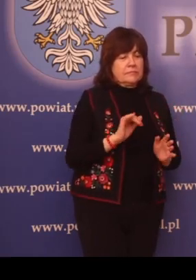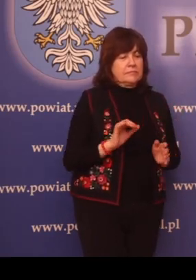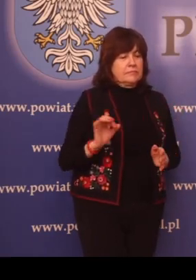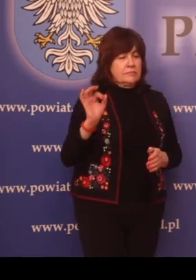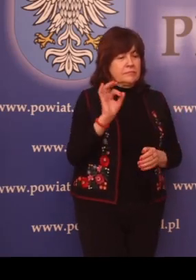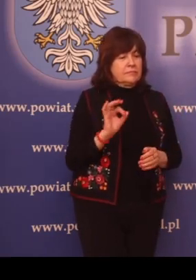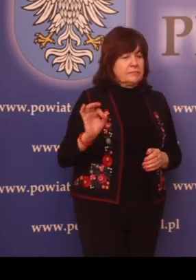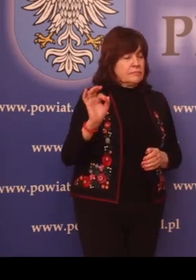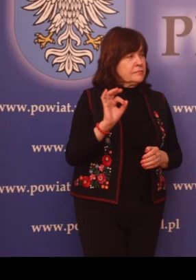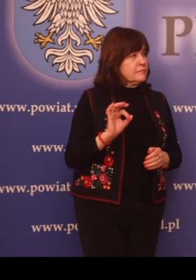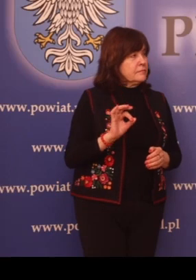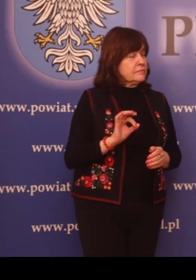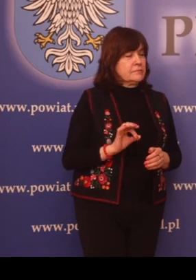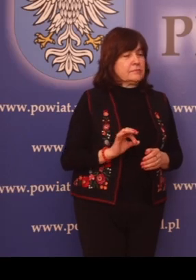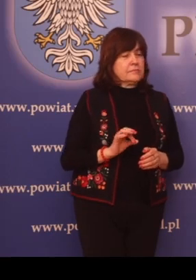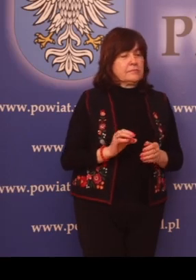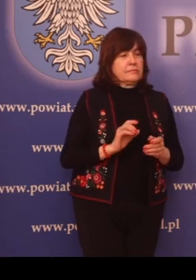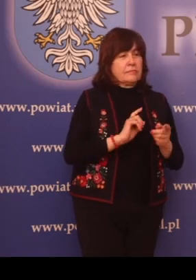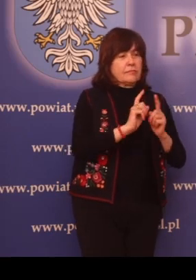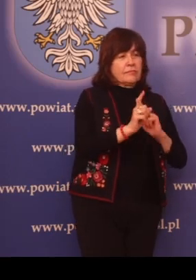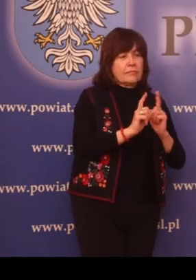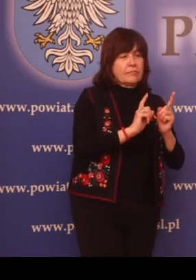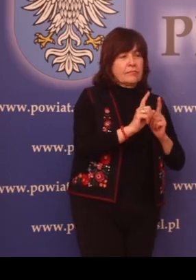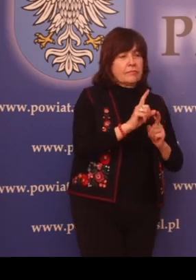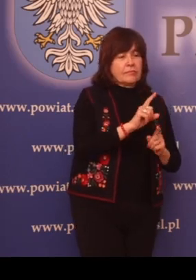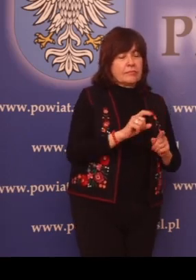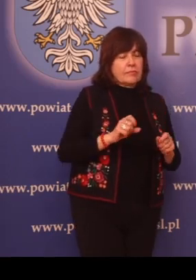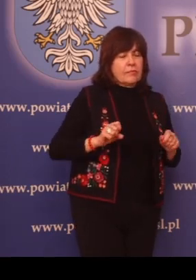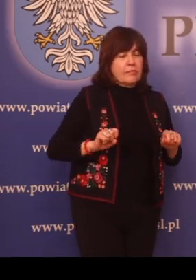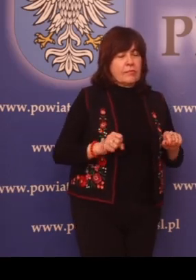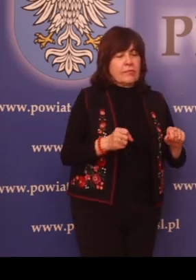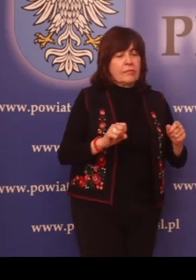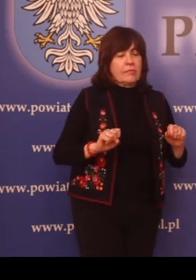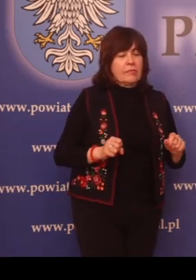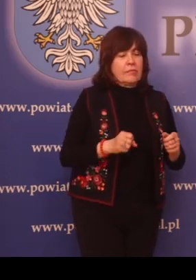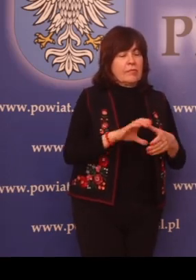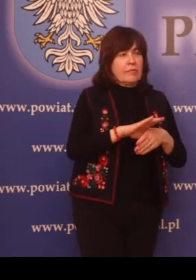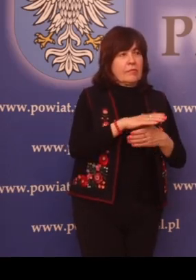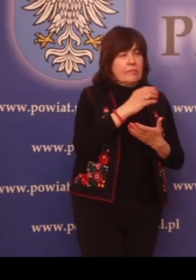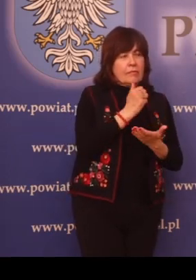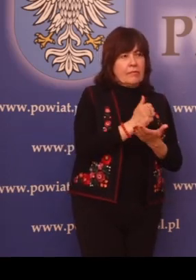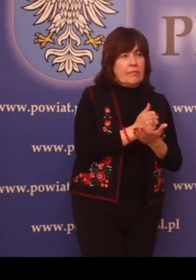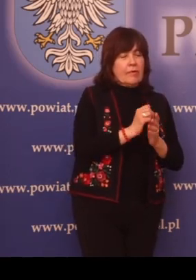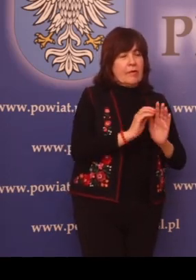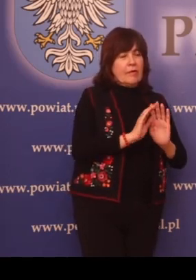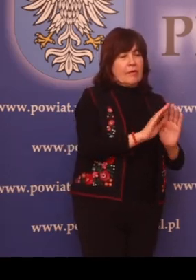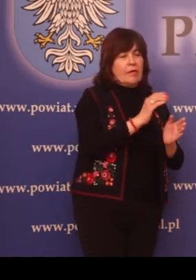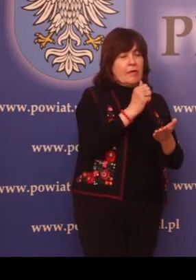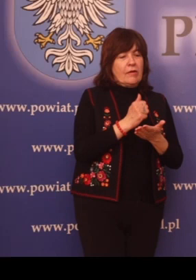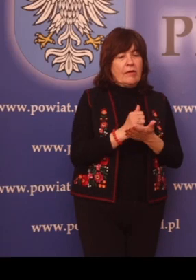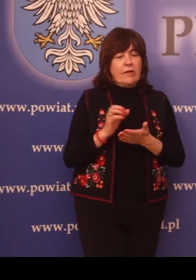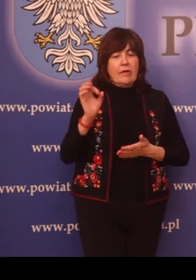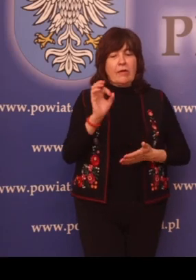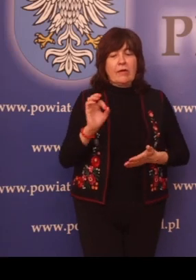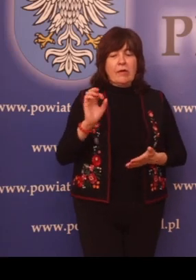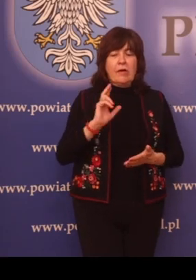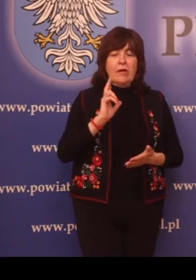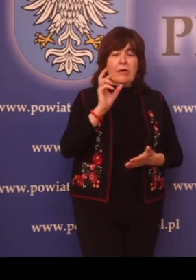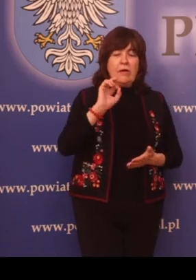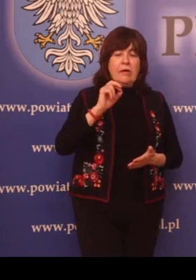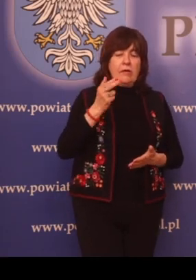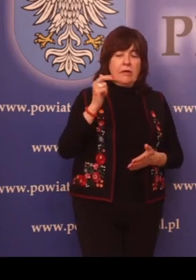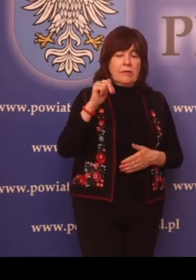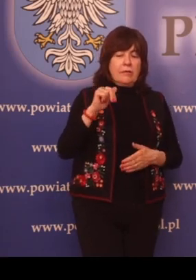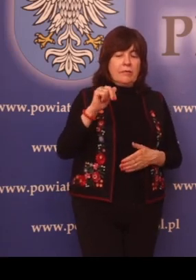Występowanie do przedsiębiorców w sprawach ochrony praw i interesów konsumentów.